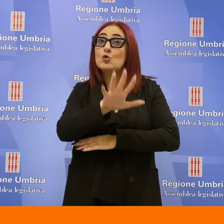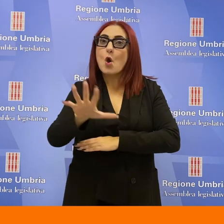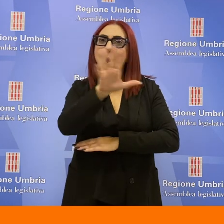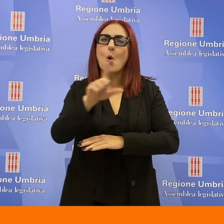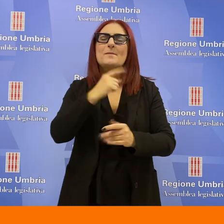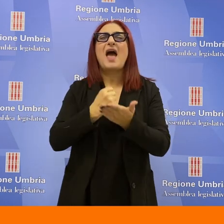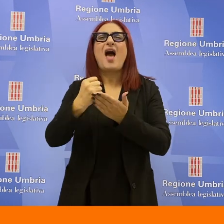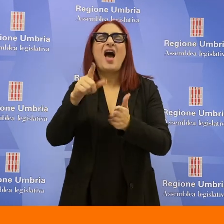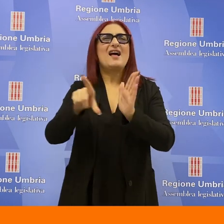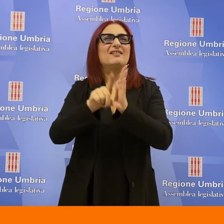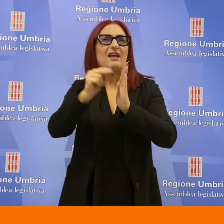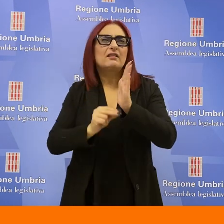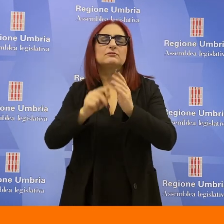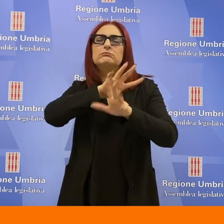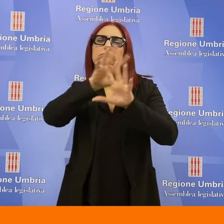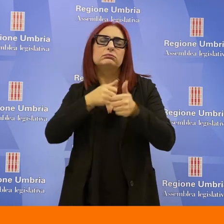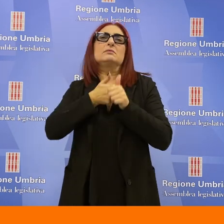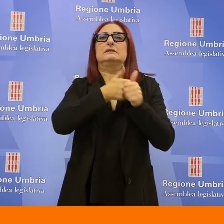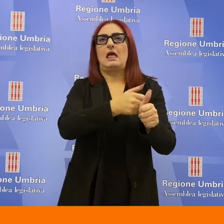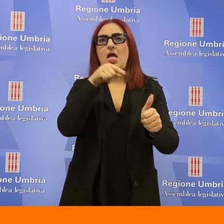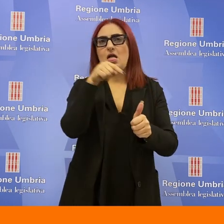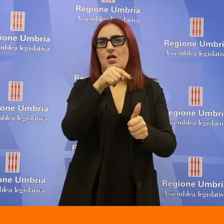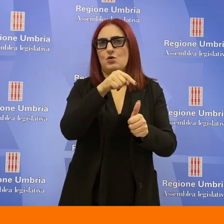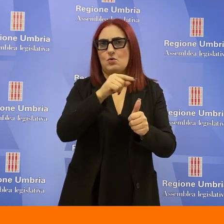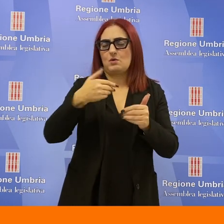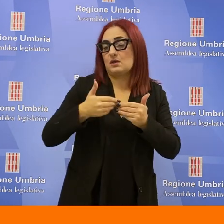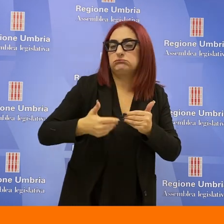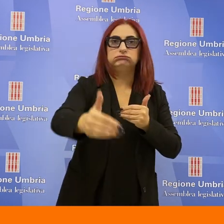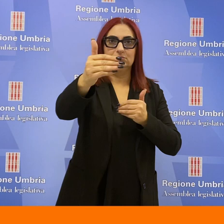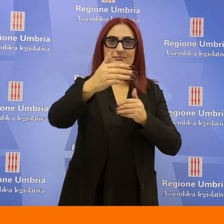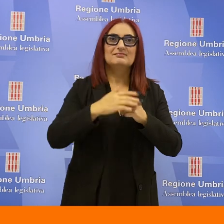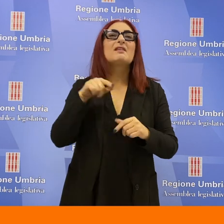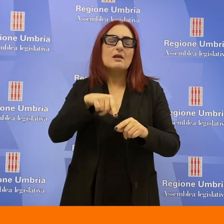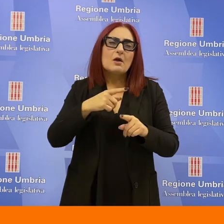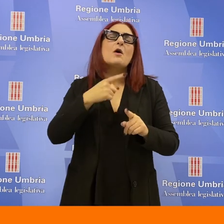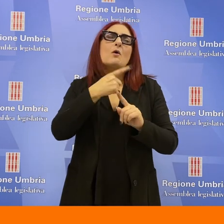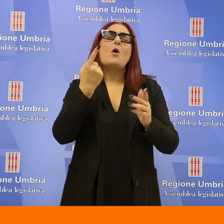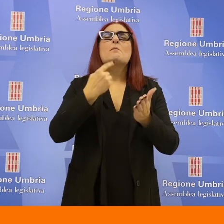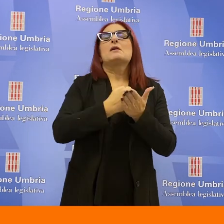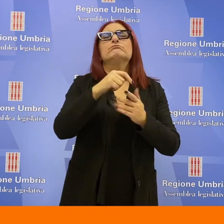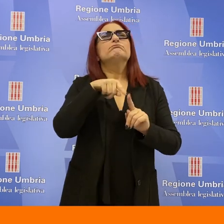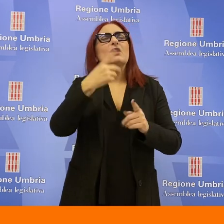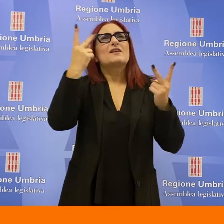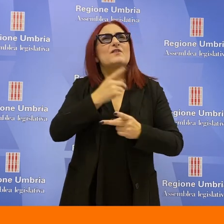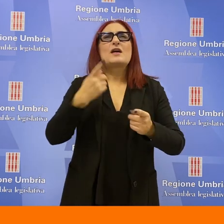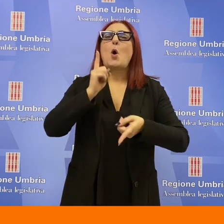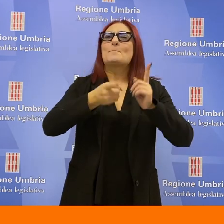Umbria collocherà tutti gli atti amministrativi e legislativi da oggi in poi. Quindi credo che sia veramente un bell'atto di buona politica